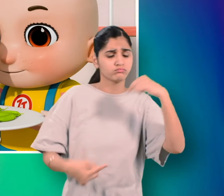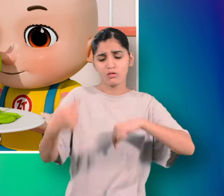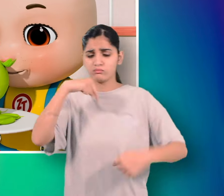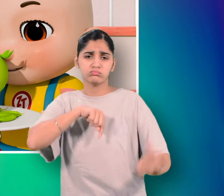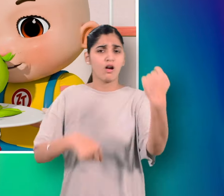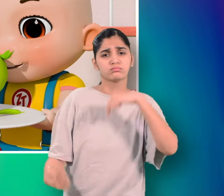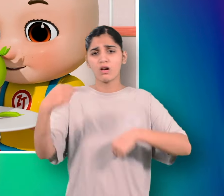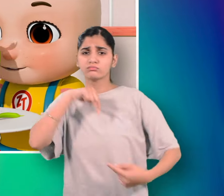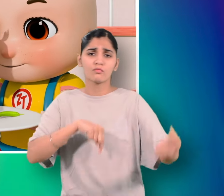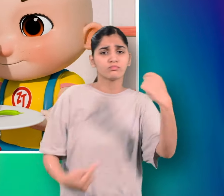चट कर जाता हूँ